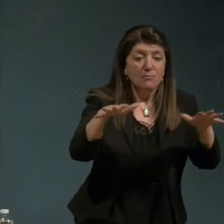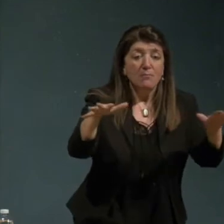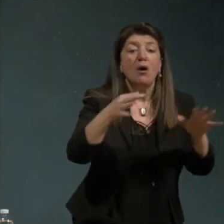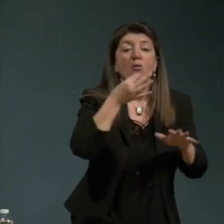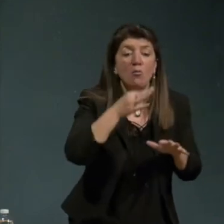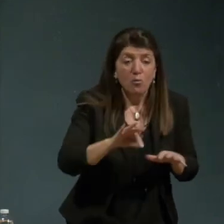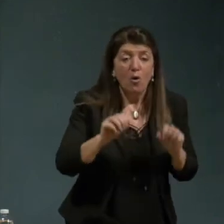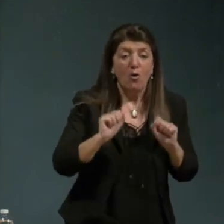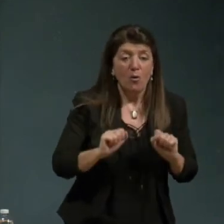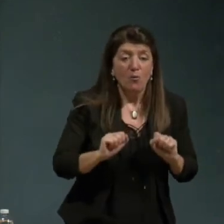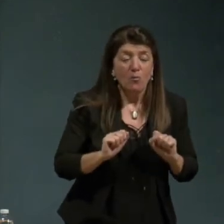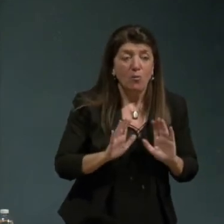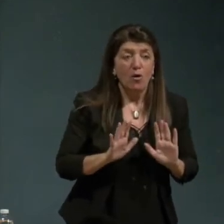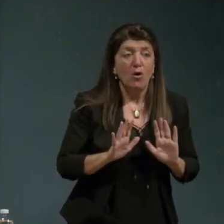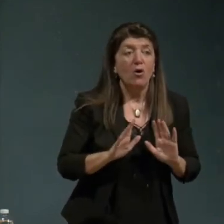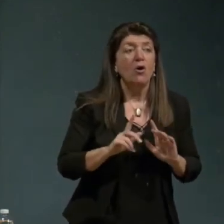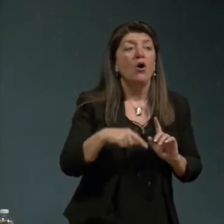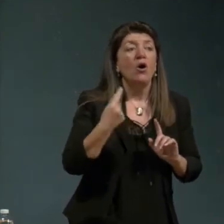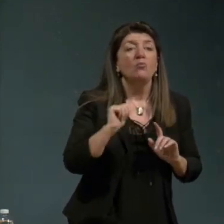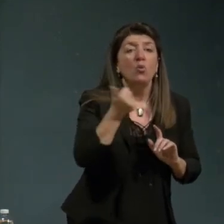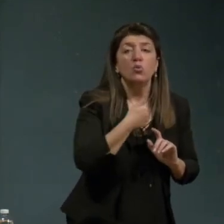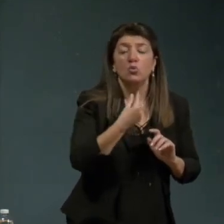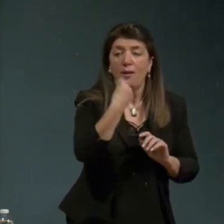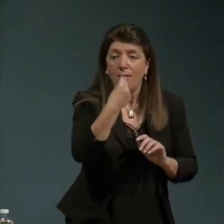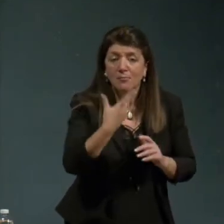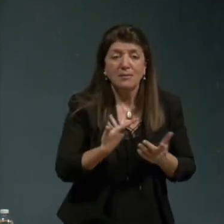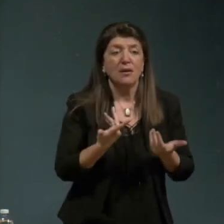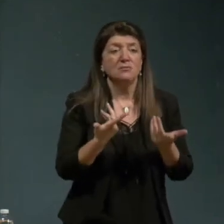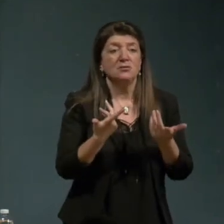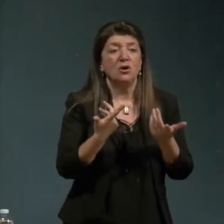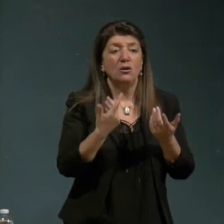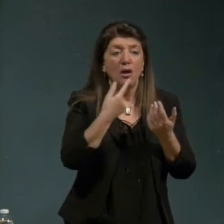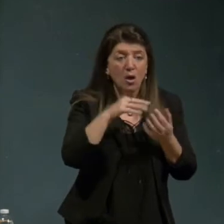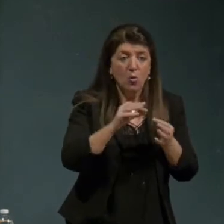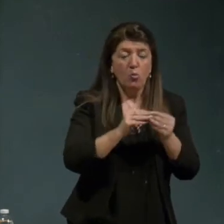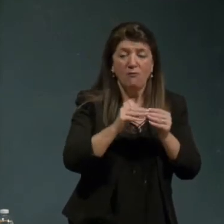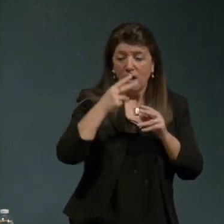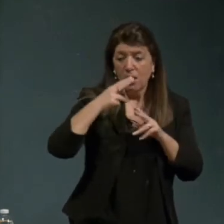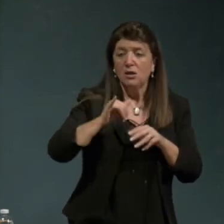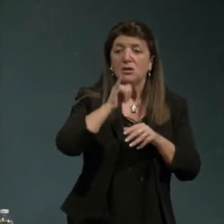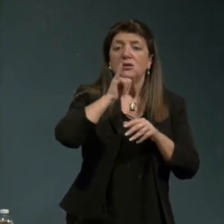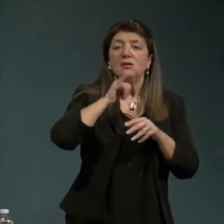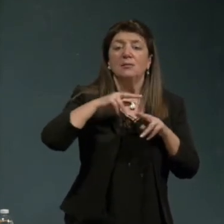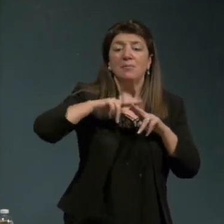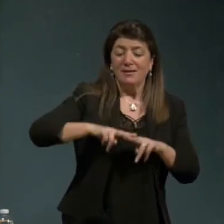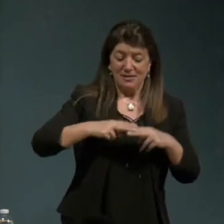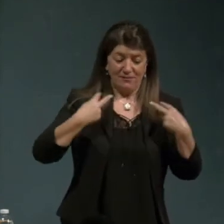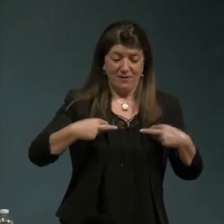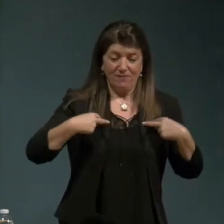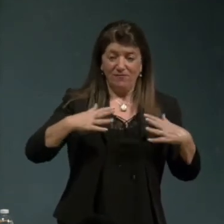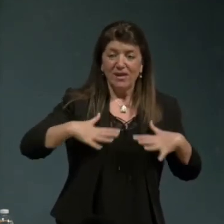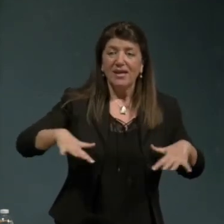circuiti corti dell'alimentazione che si può fare la preservazione della vita dei